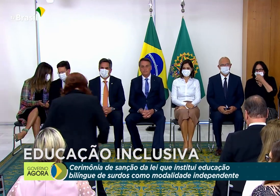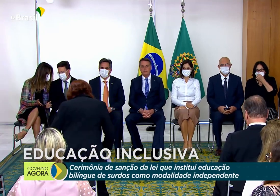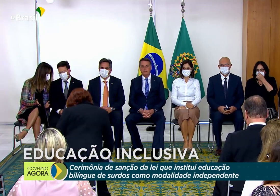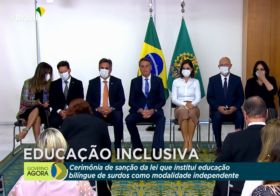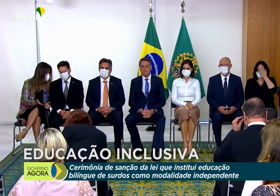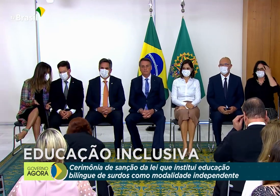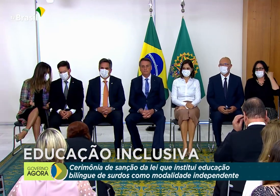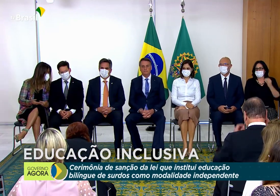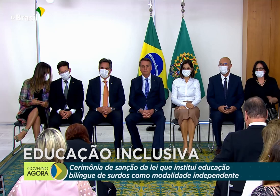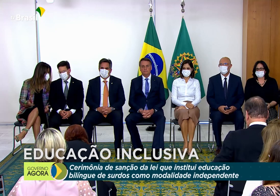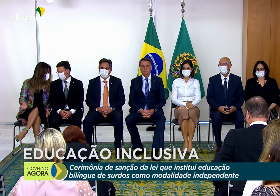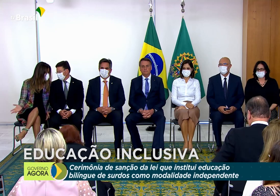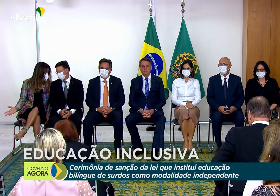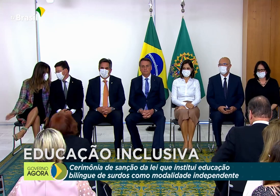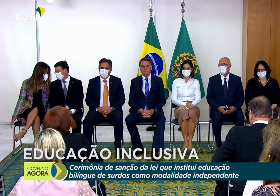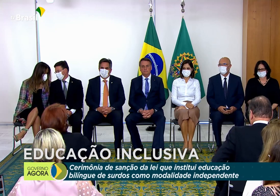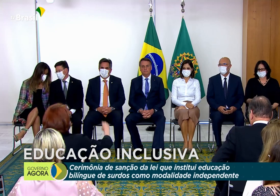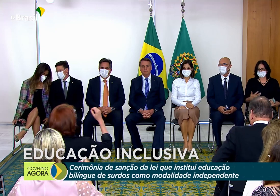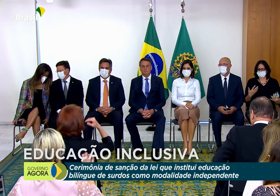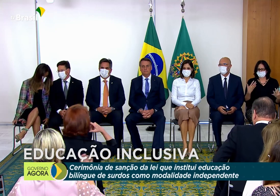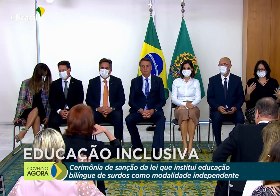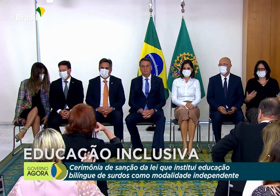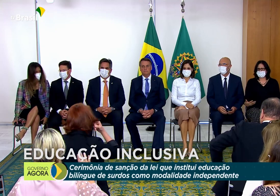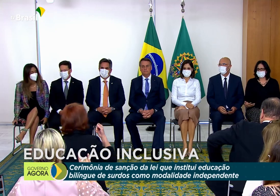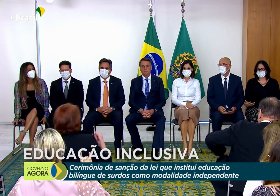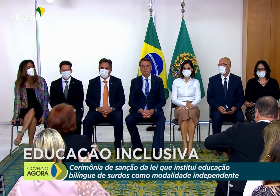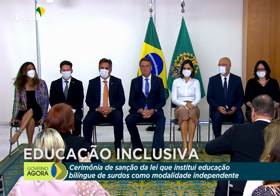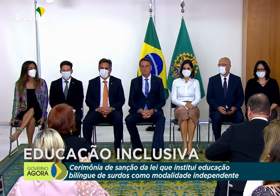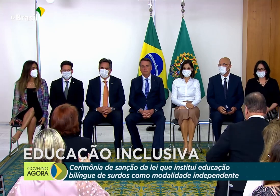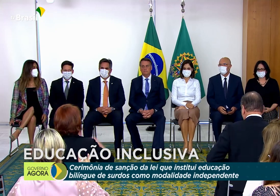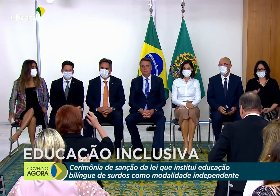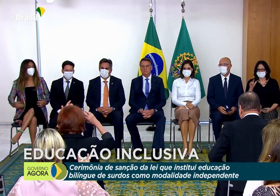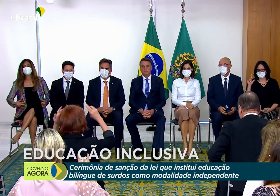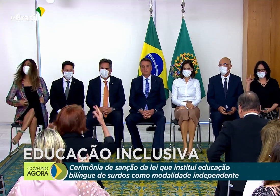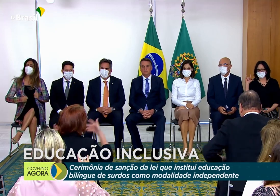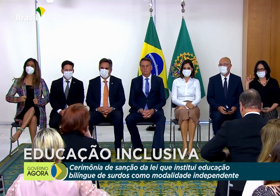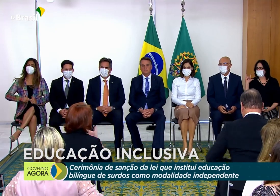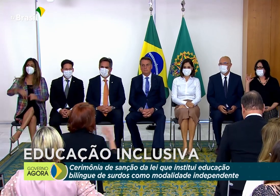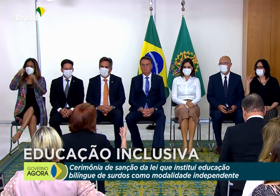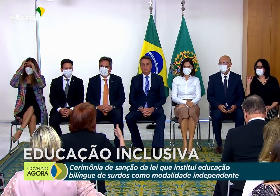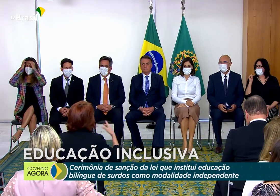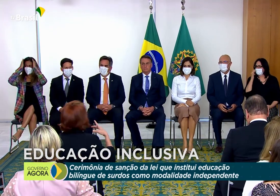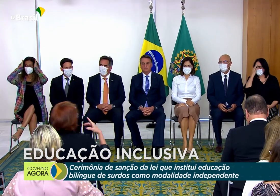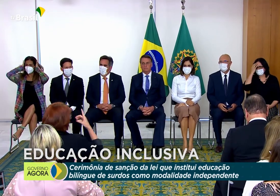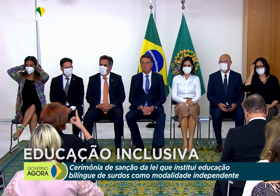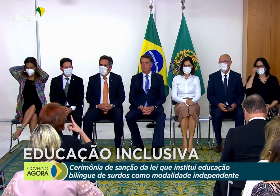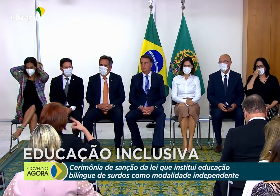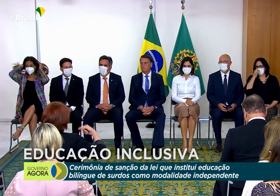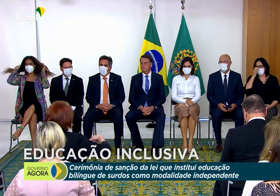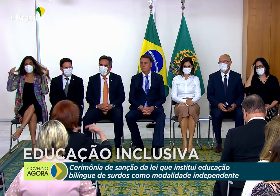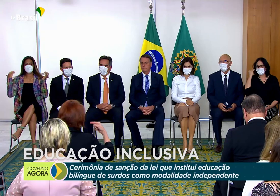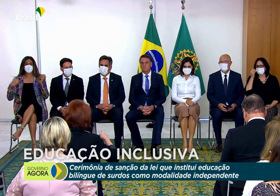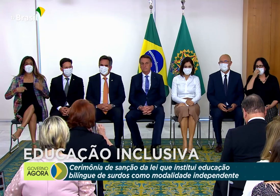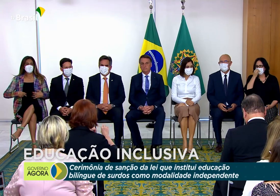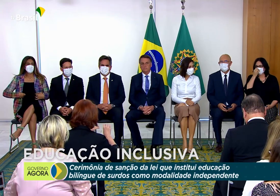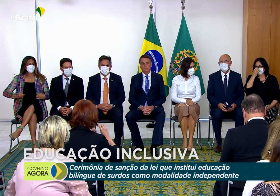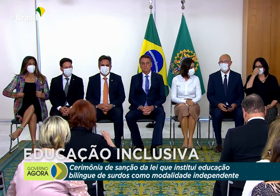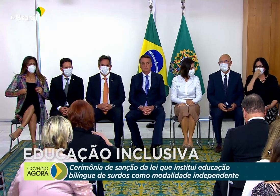Senhoras e senhores, fará uso da palavra a diretora de Políticas de Educação Bilingüe de Surdos, Crisiane Nunes